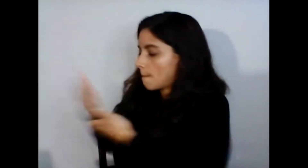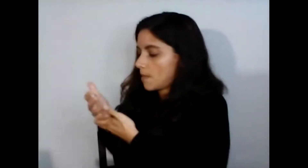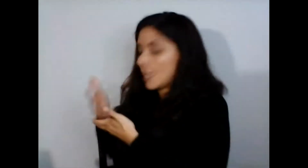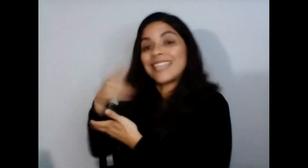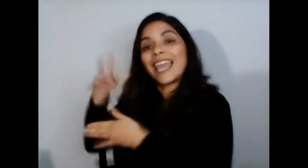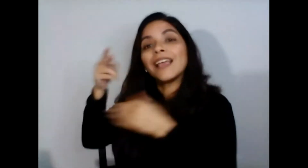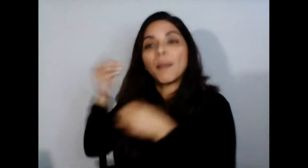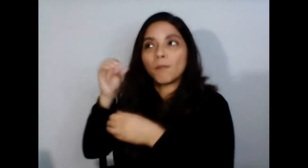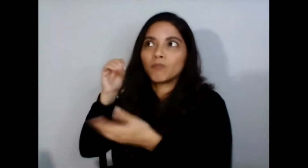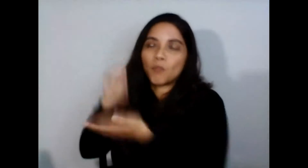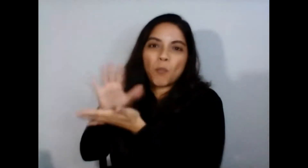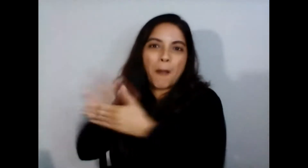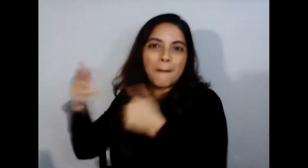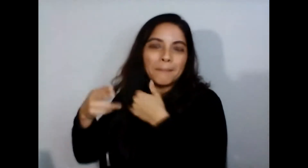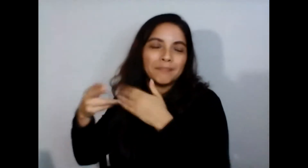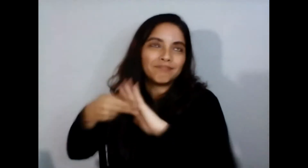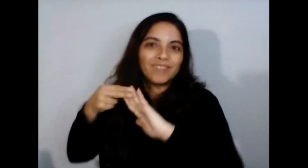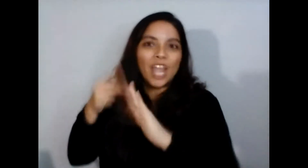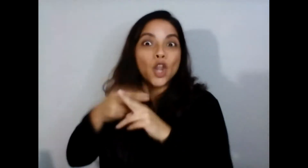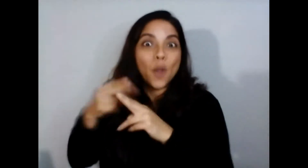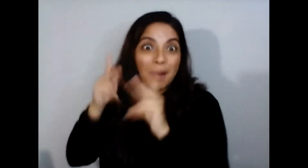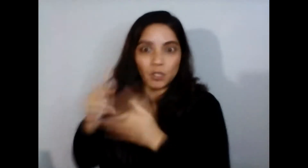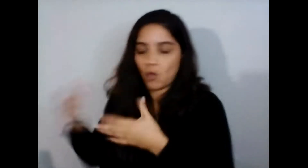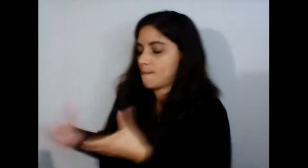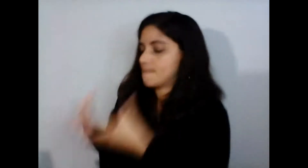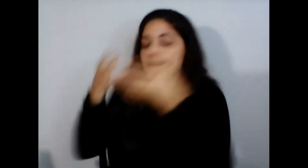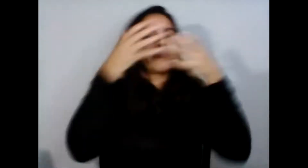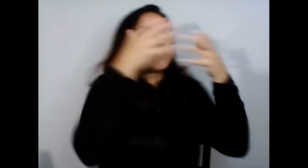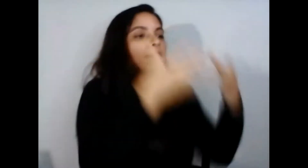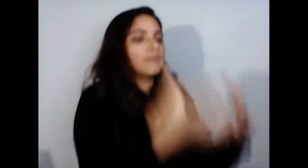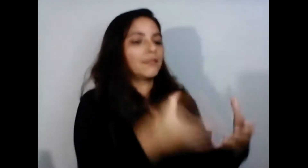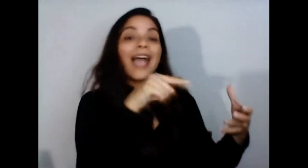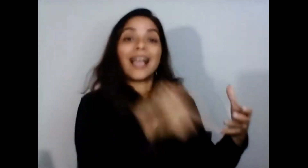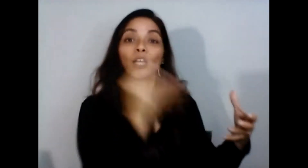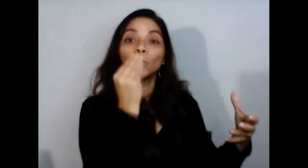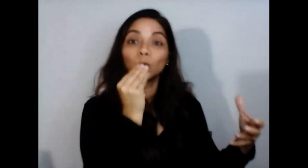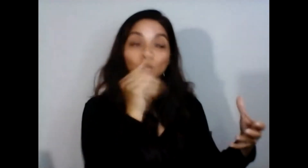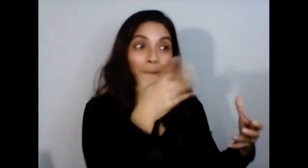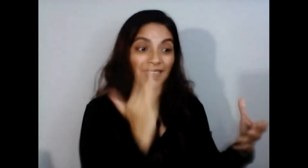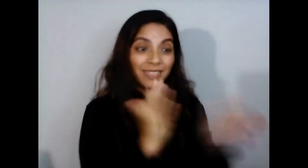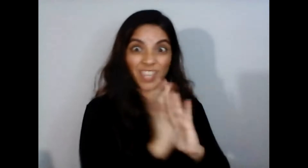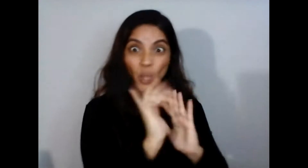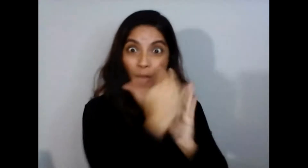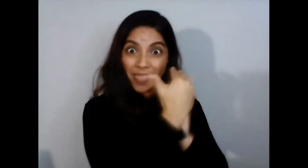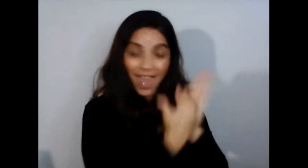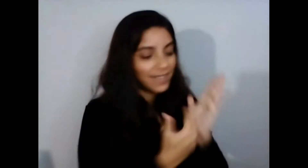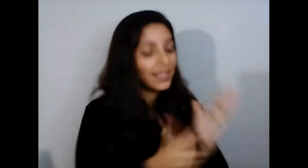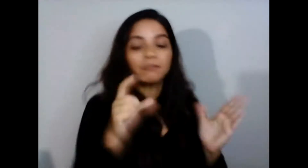que yo creo que el rol de los líderes comunitarios y de nuestros voluntarios es bien fundamental porque tenemos que